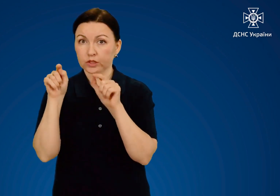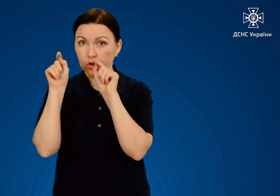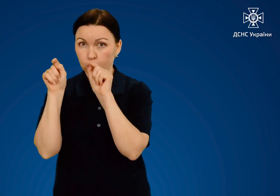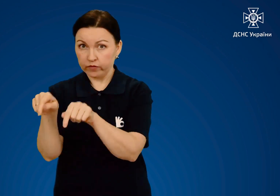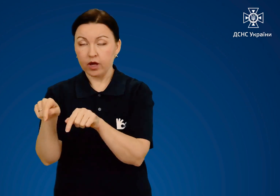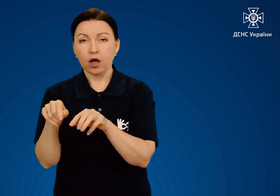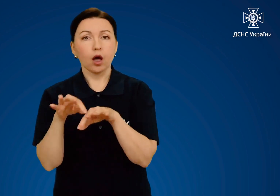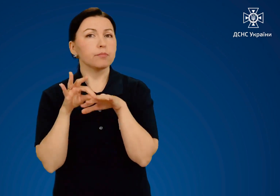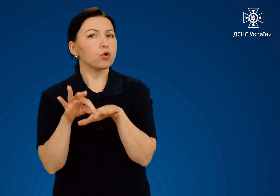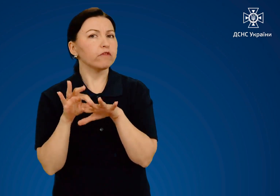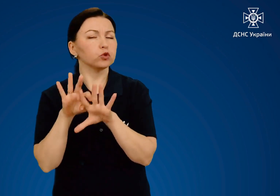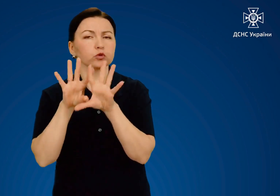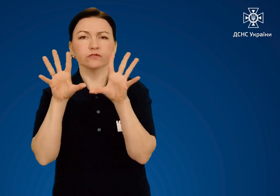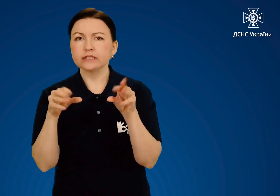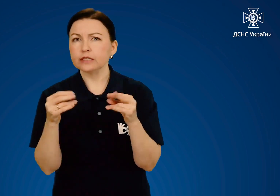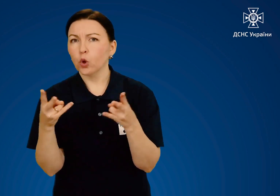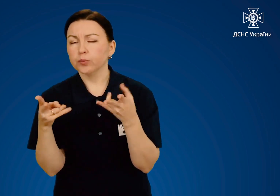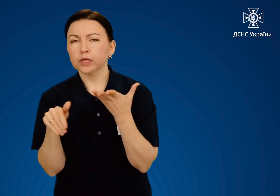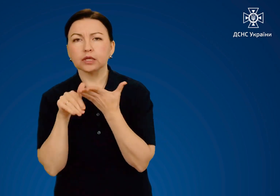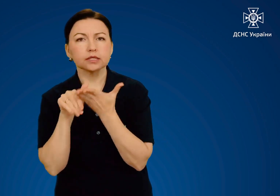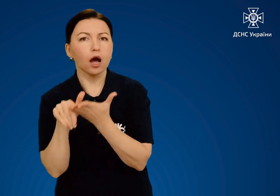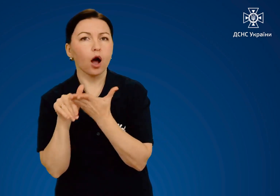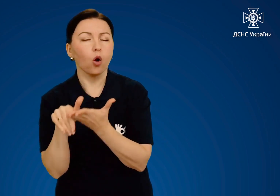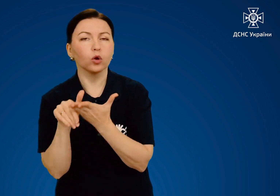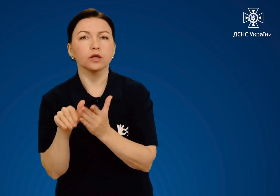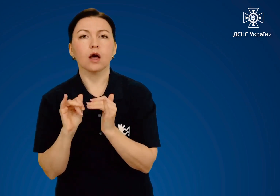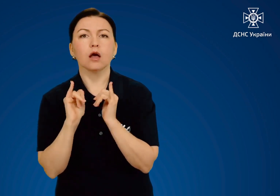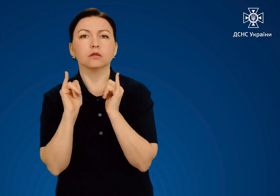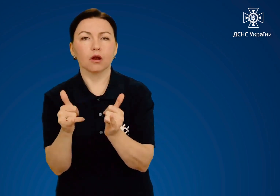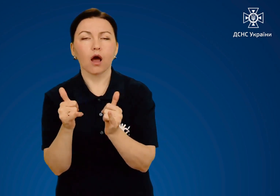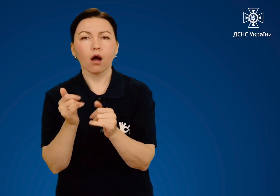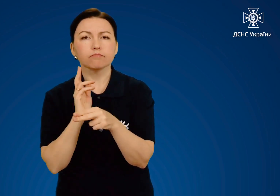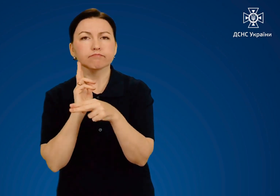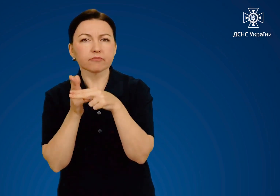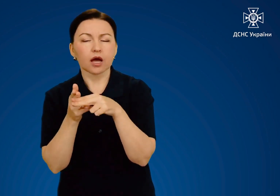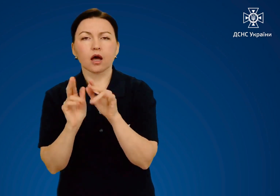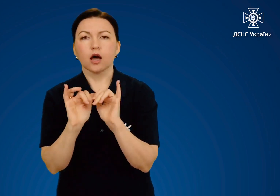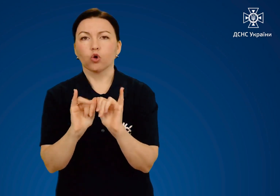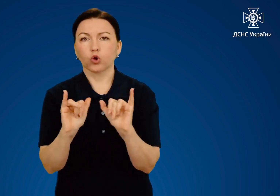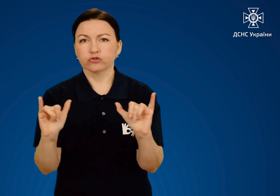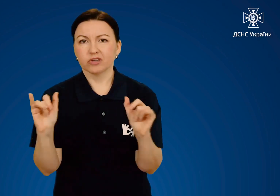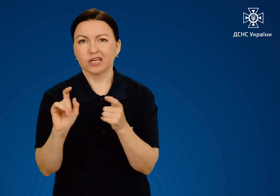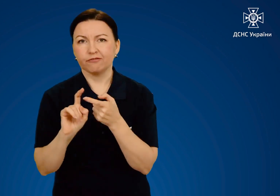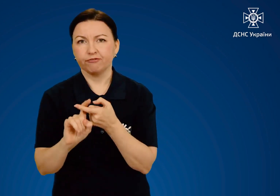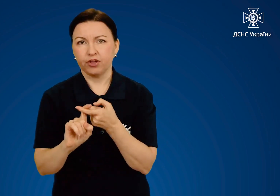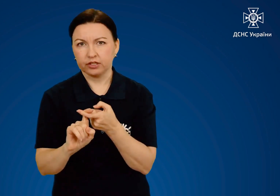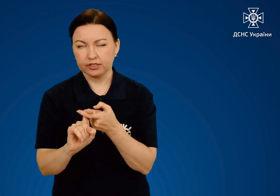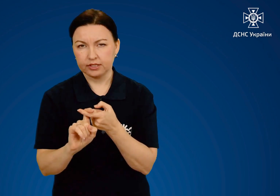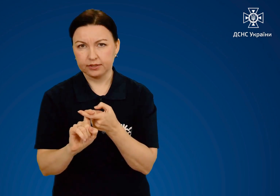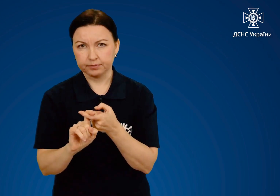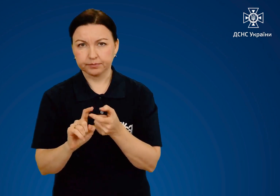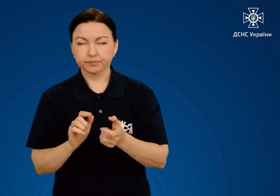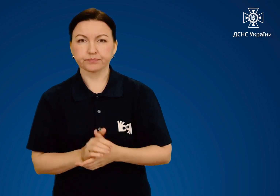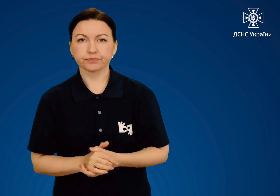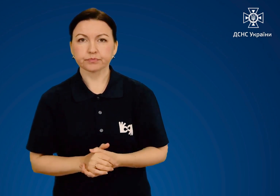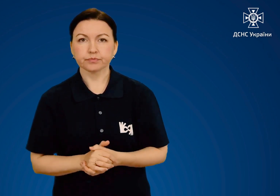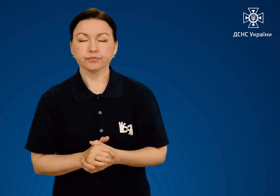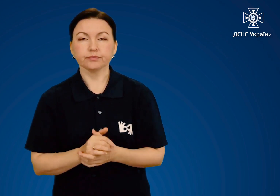медичній установі проведуть всі необхідні заходи, направлені на попередження розвитку інфекційного